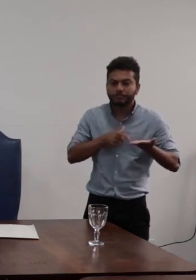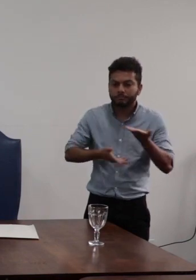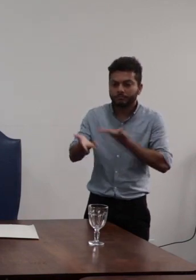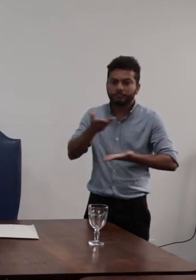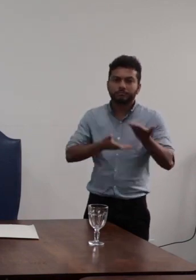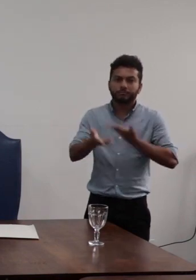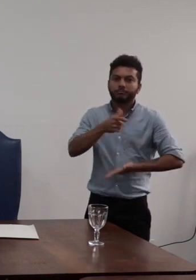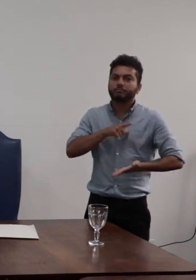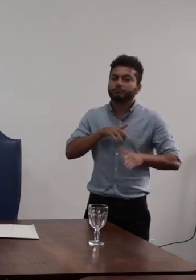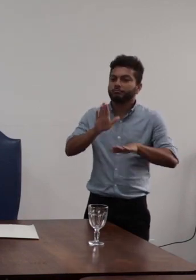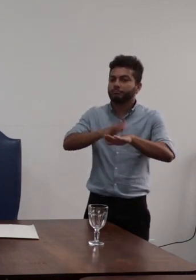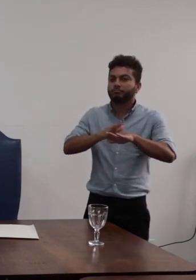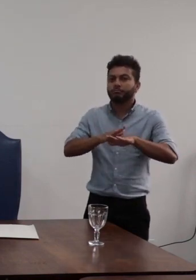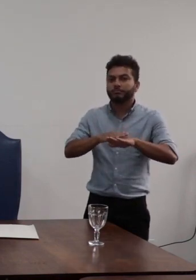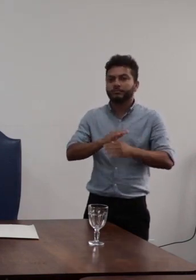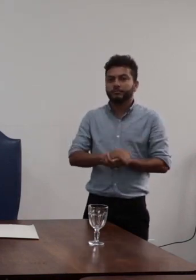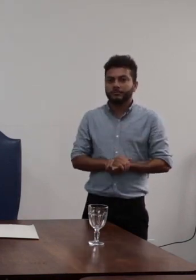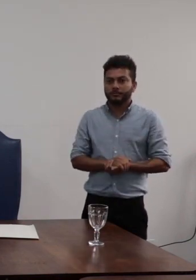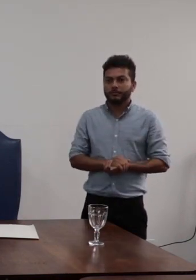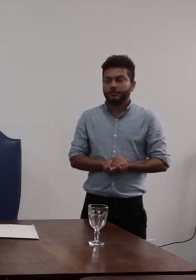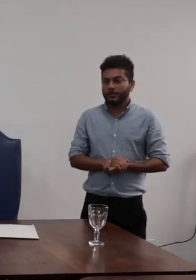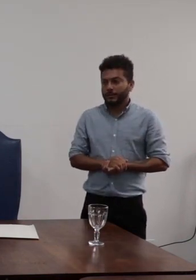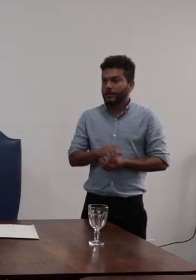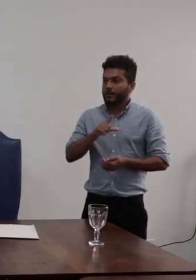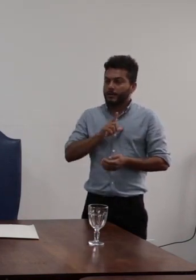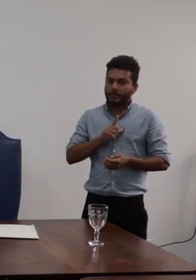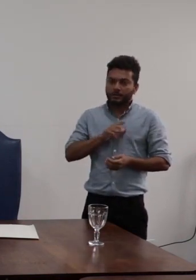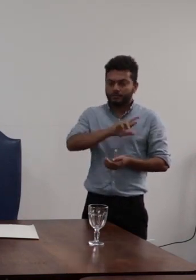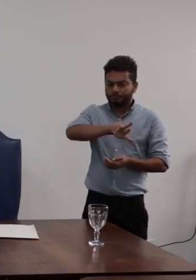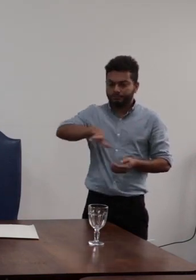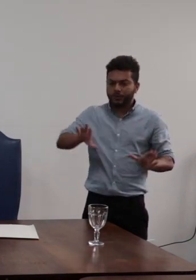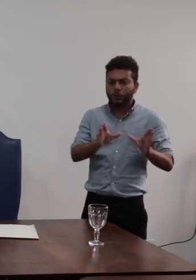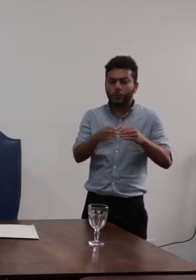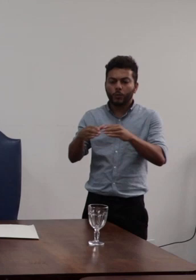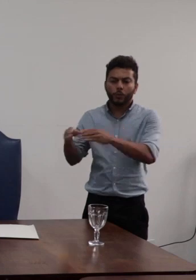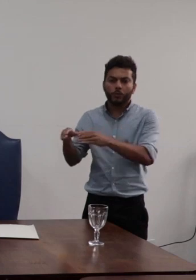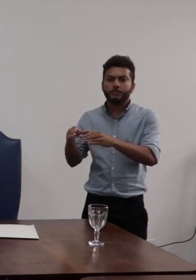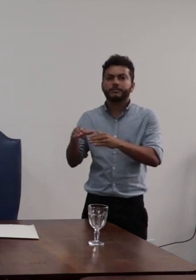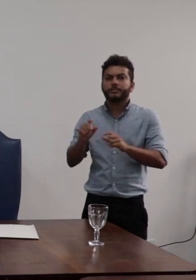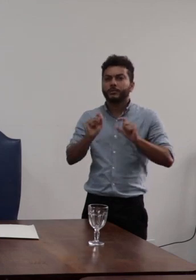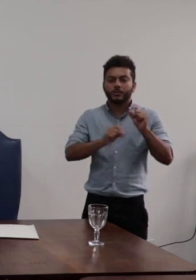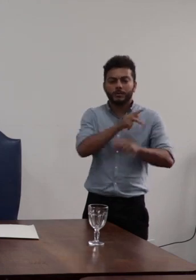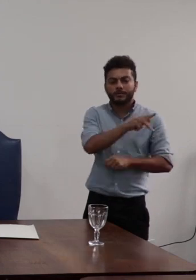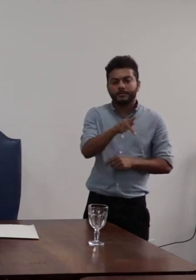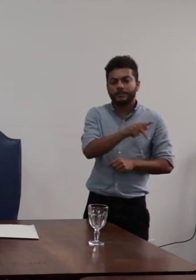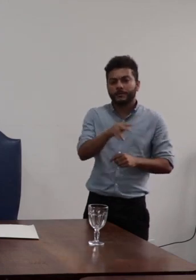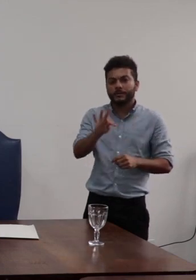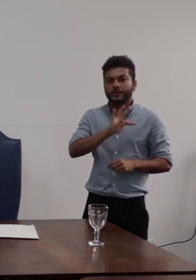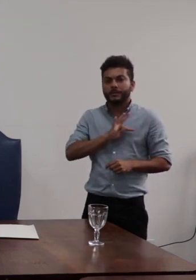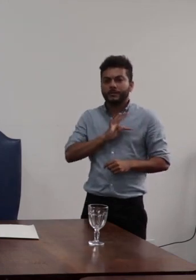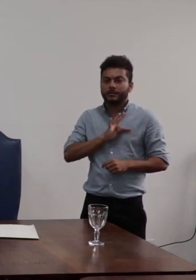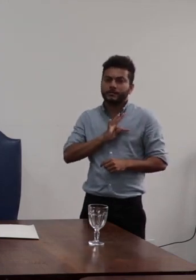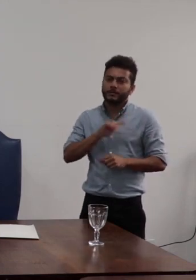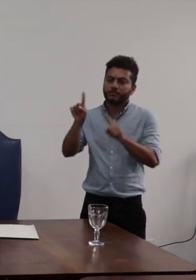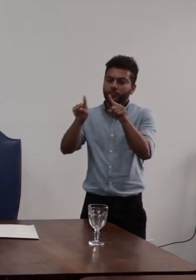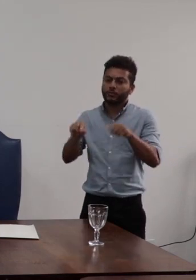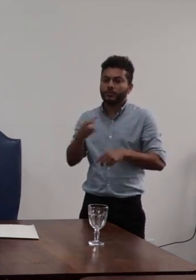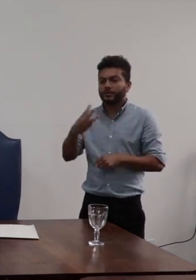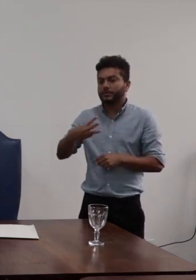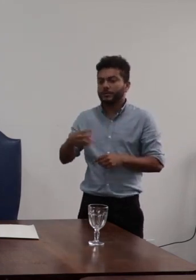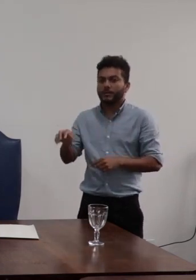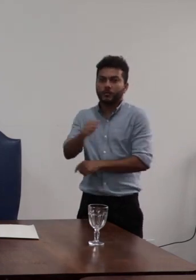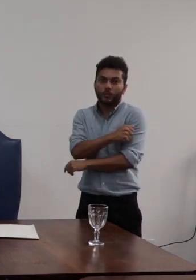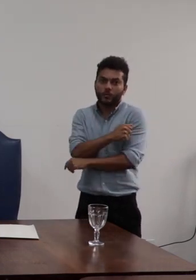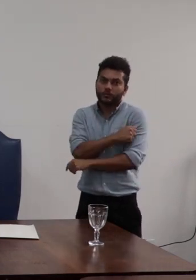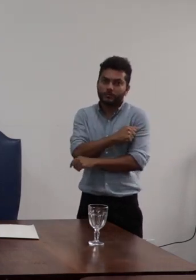realizado junto às diferentes categorias de docentes técnicos terceirizados estudantes